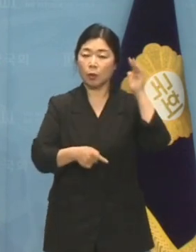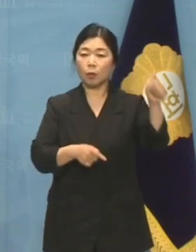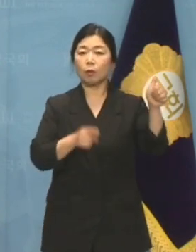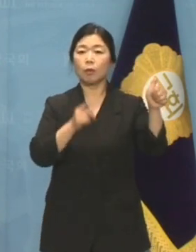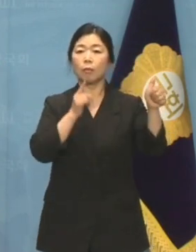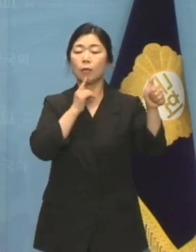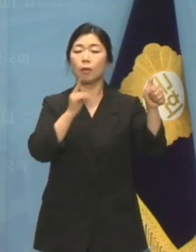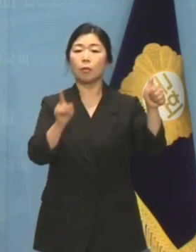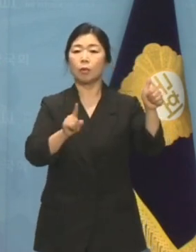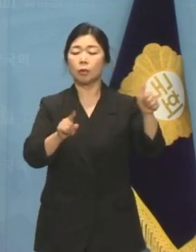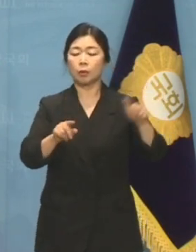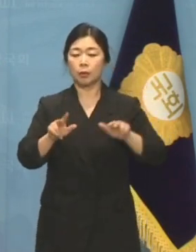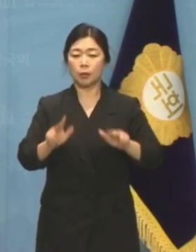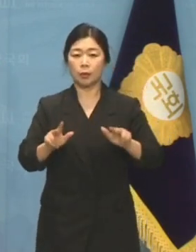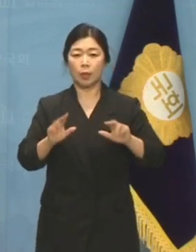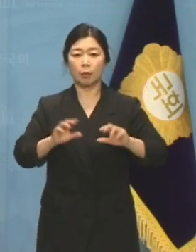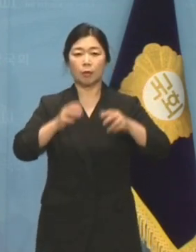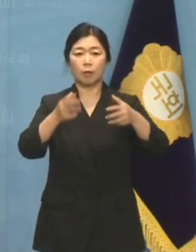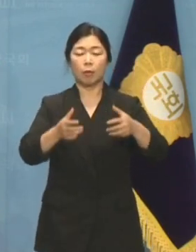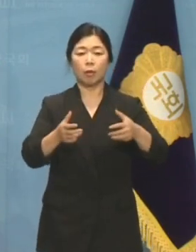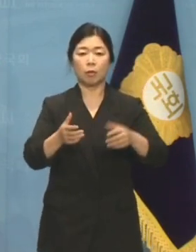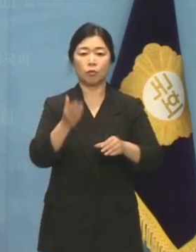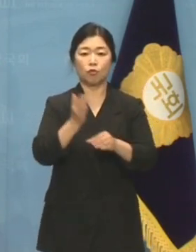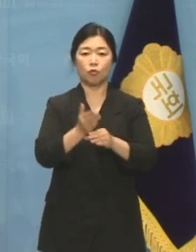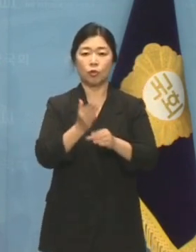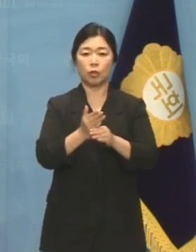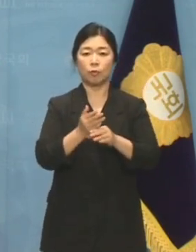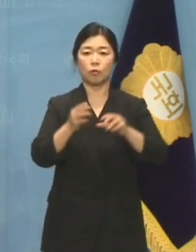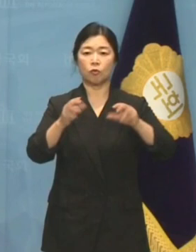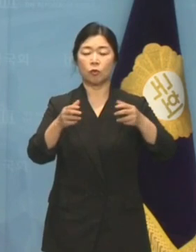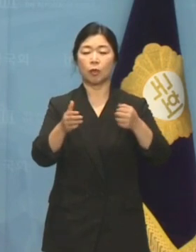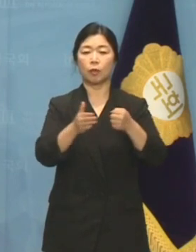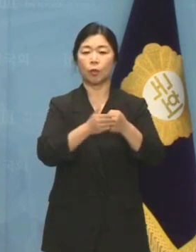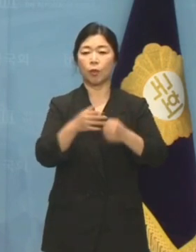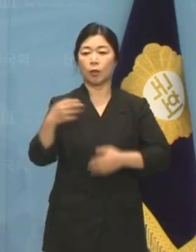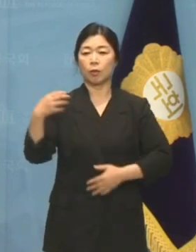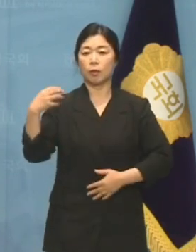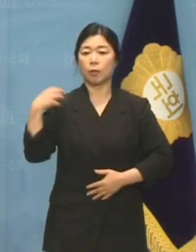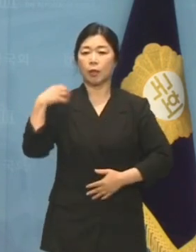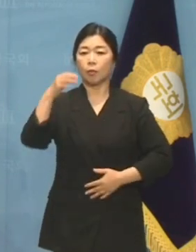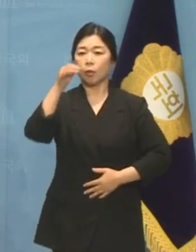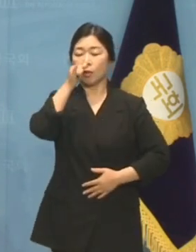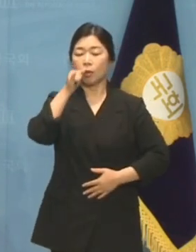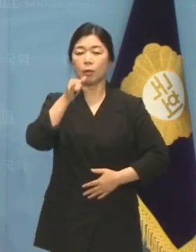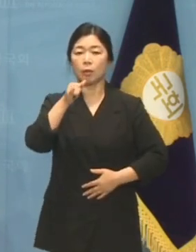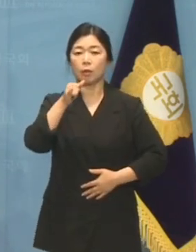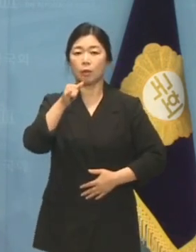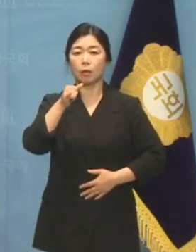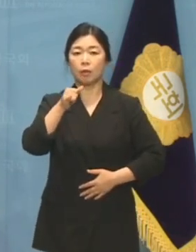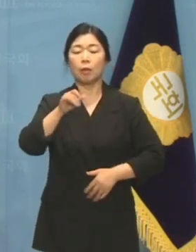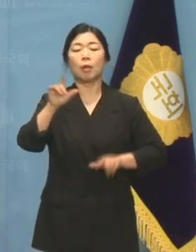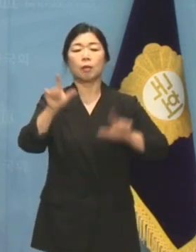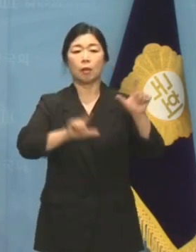중추국가로 책임있는 역할을 다해야 한다는 의미였습니다.